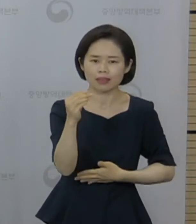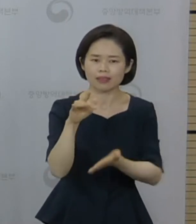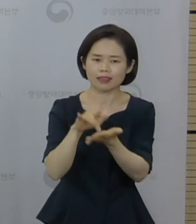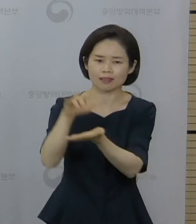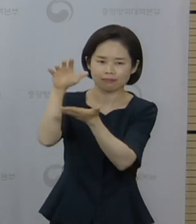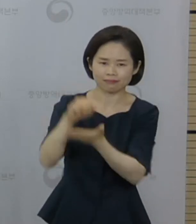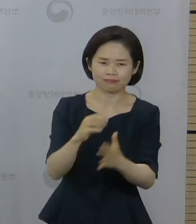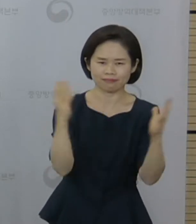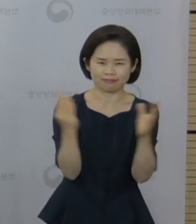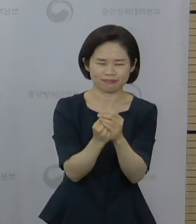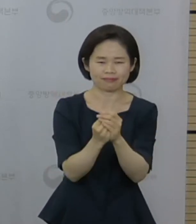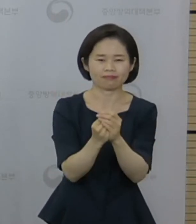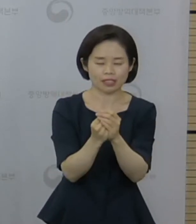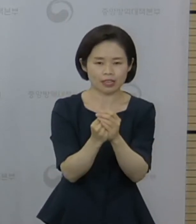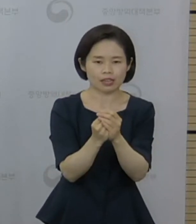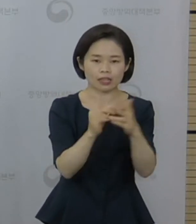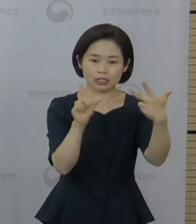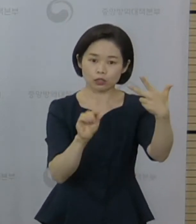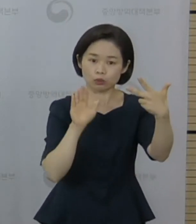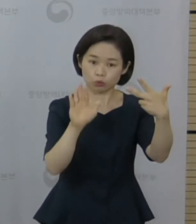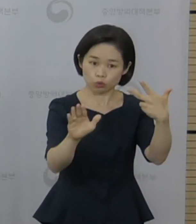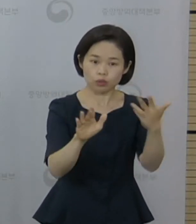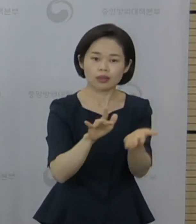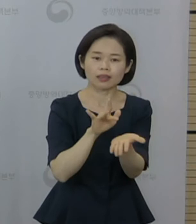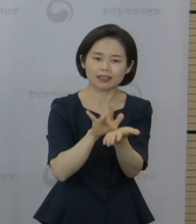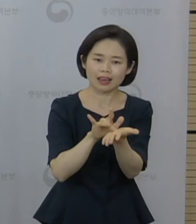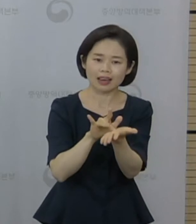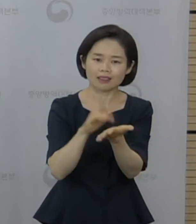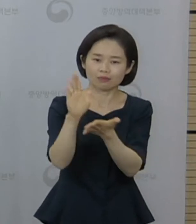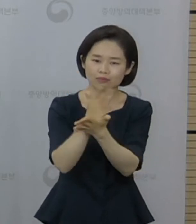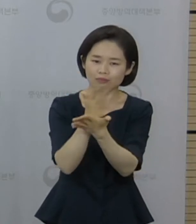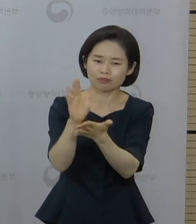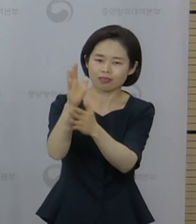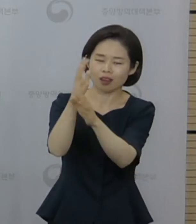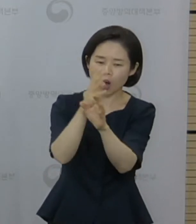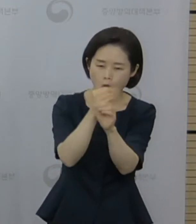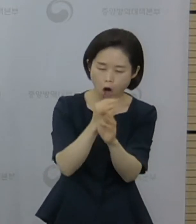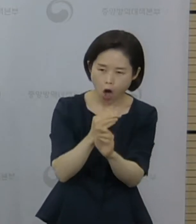3분기에도 순차적으로 도입이 진행될 예정입니다.